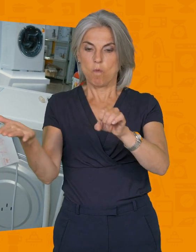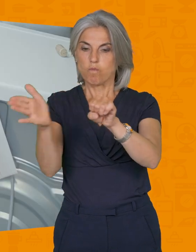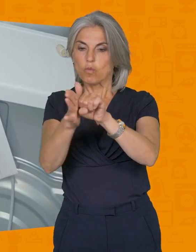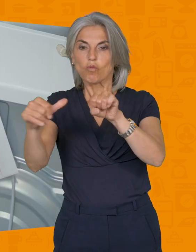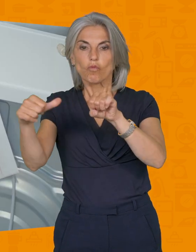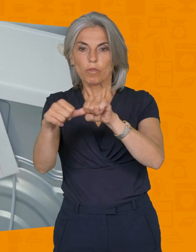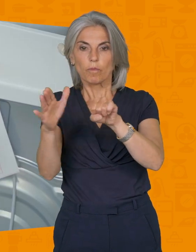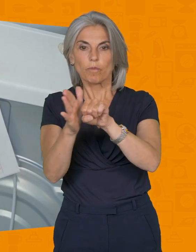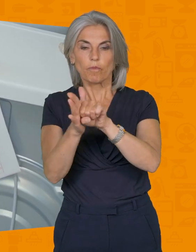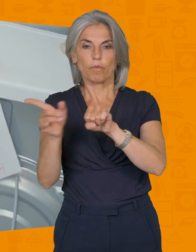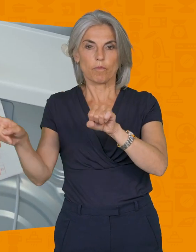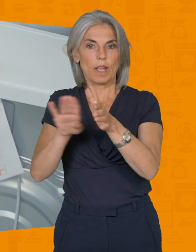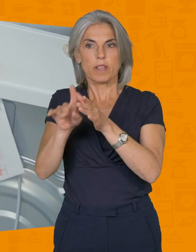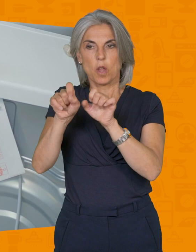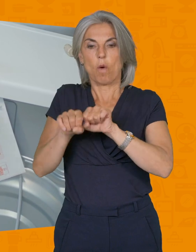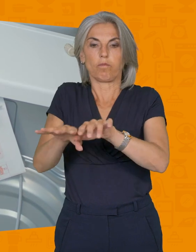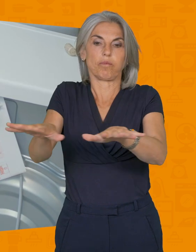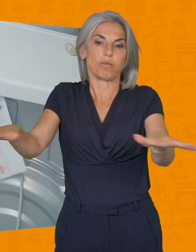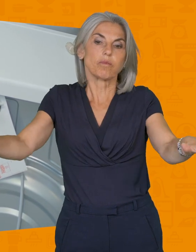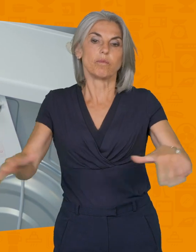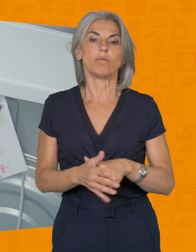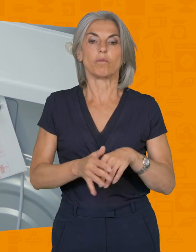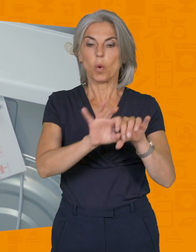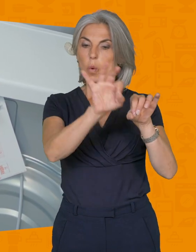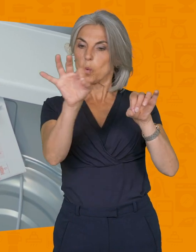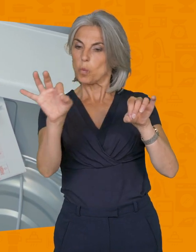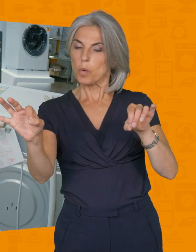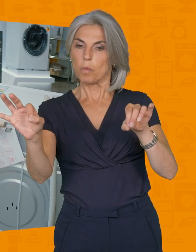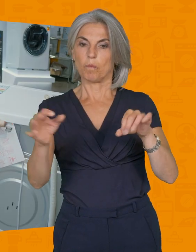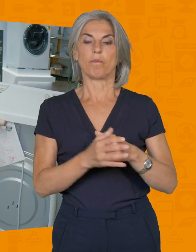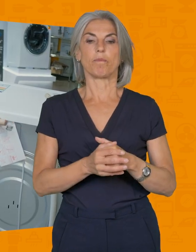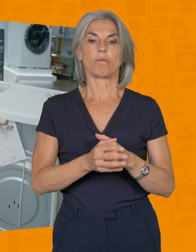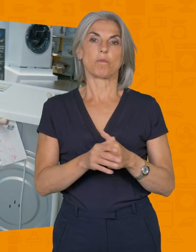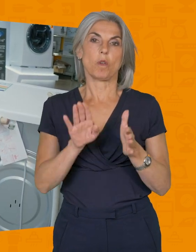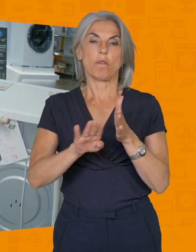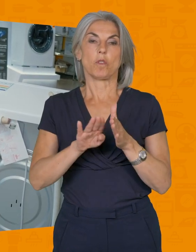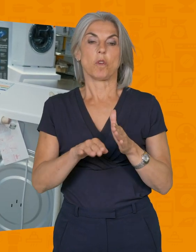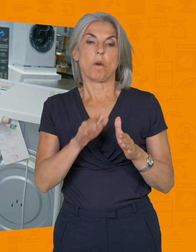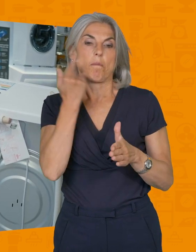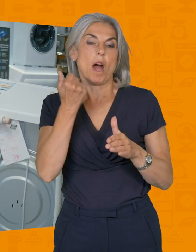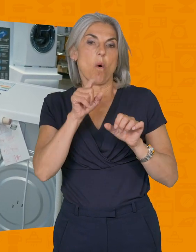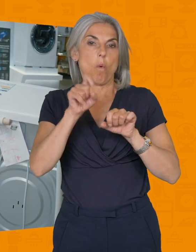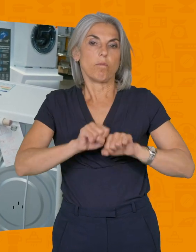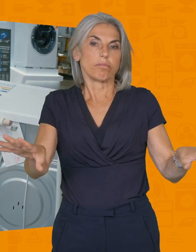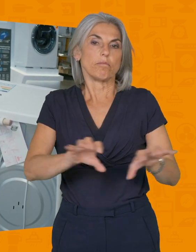avec un bouchon le tuyau d'évacuation d'eau. évitera de répandre de l'eau lors du déménagement.